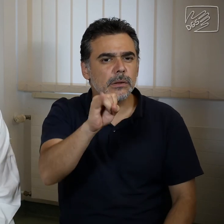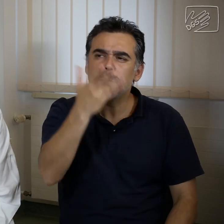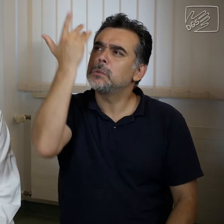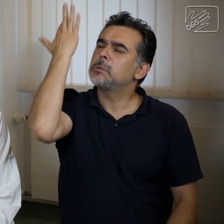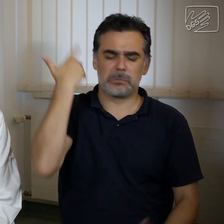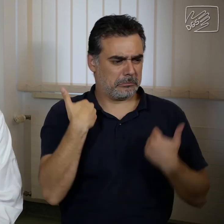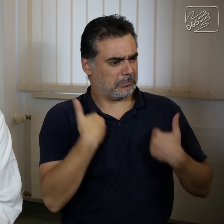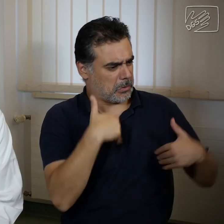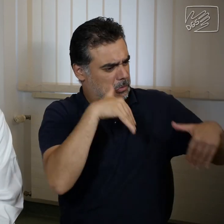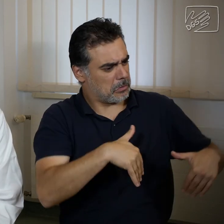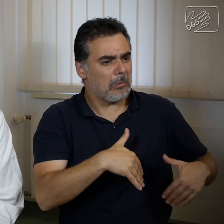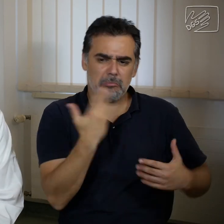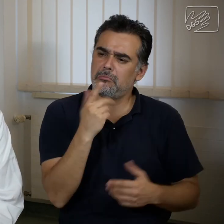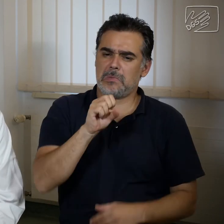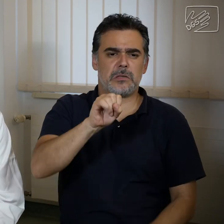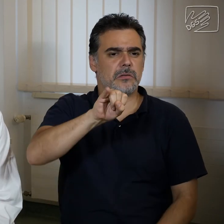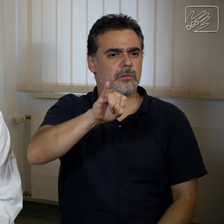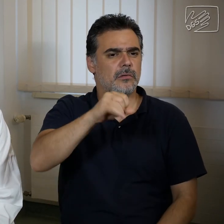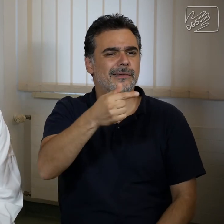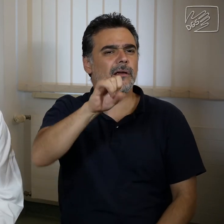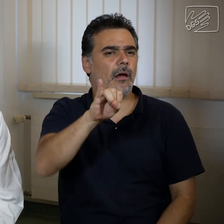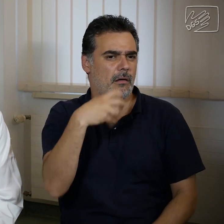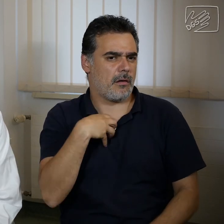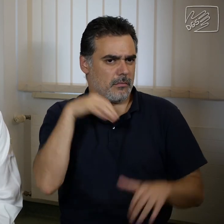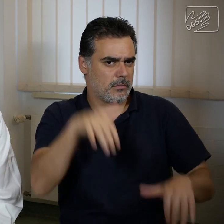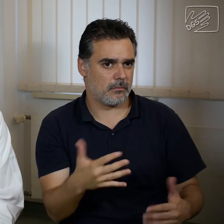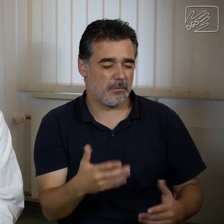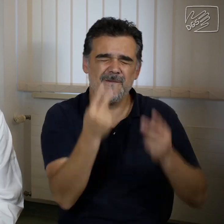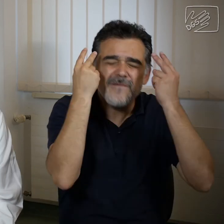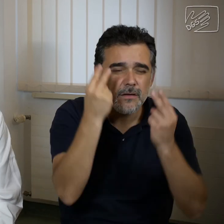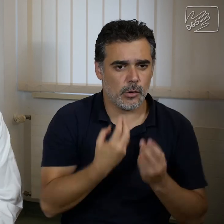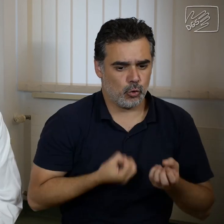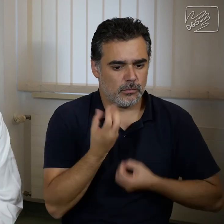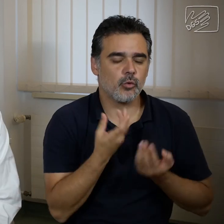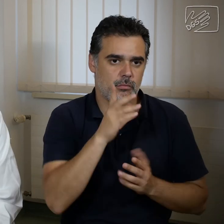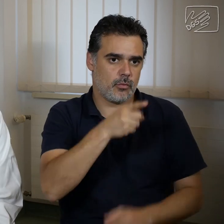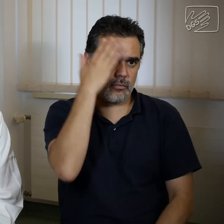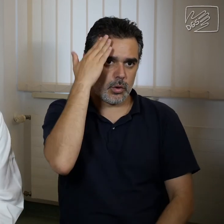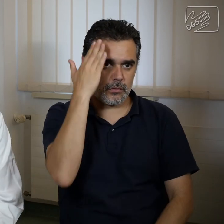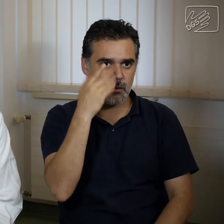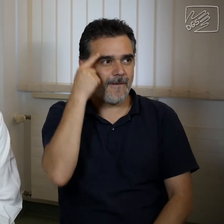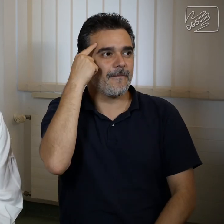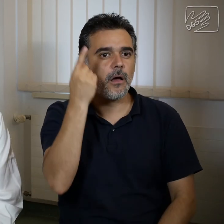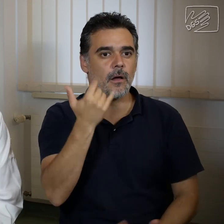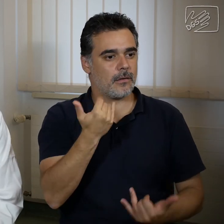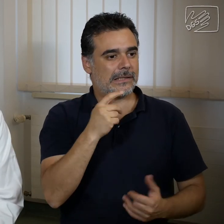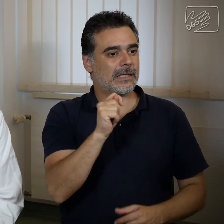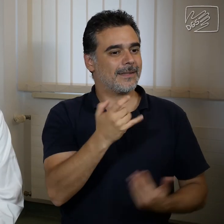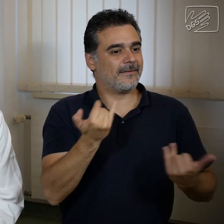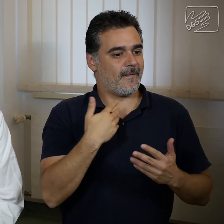Menschengedenken. Wichtig ist, dass man die Symptome kennt, dass man weiß, wie man sich beim 6 verhalten muss und dann